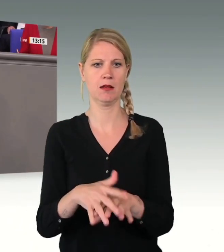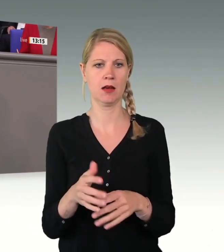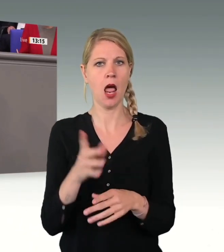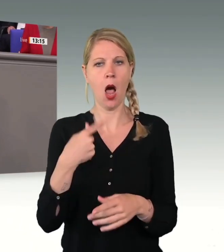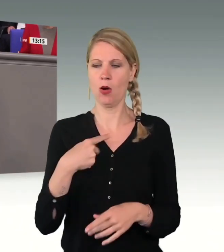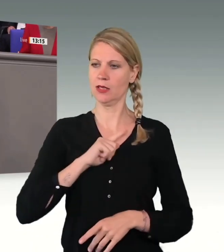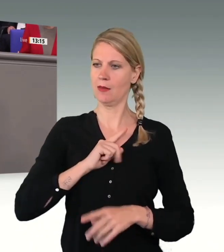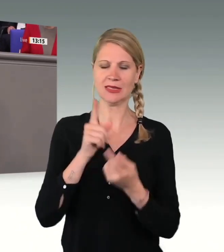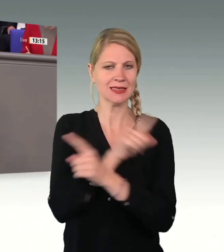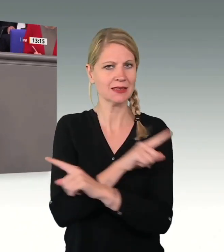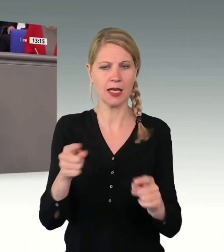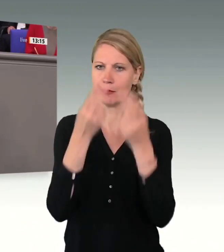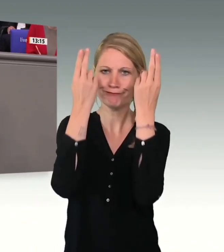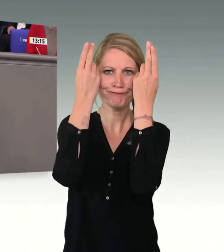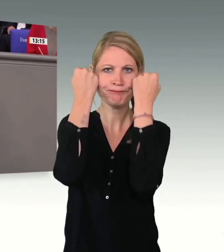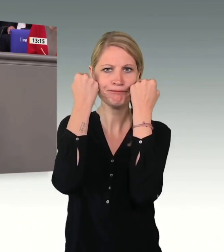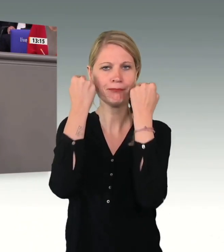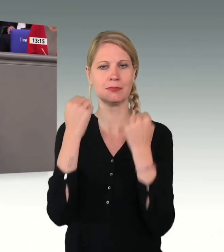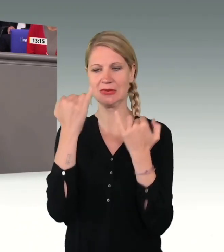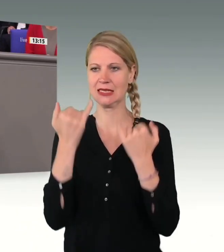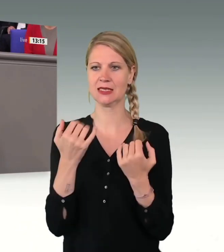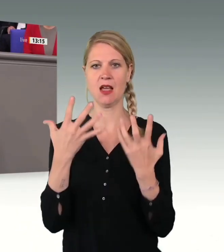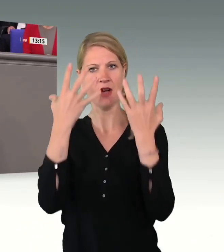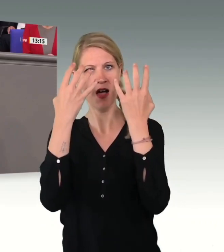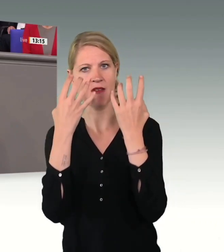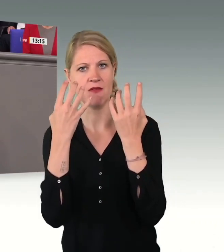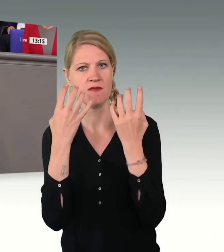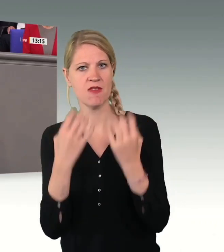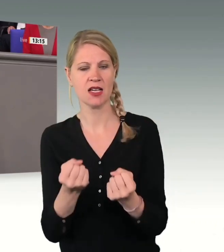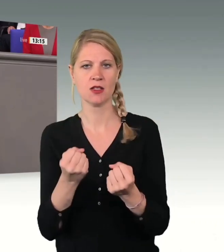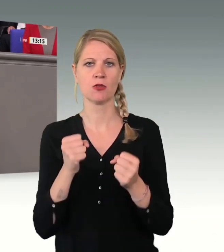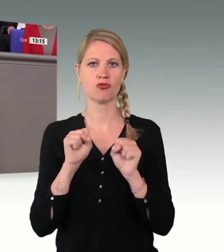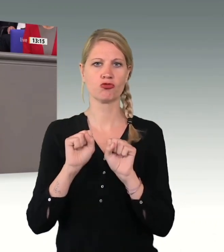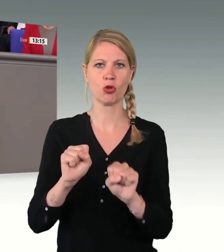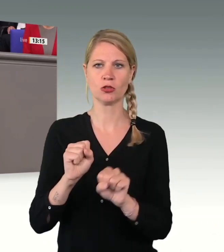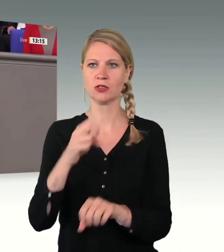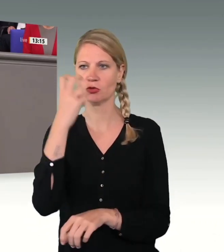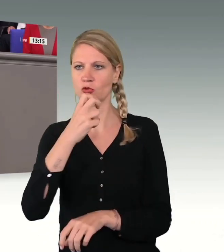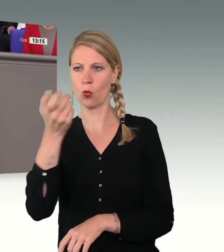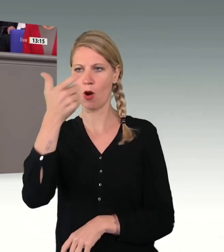Und wenn der Verfassungsschutz mich jetzt sucht, sagen Sie Ihren Haldenwang, ich bin gleich hinten in der Cafeteria.